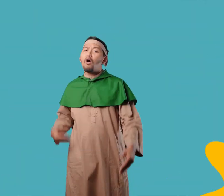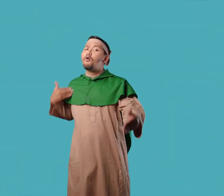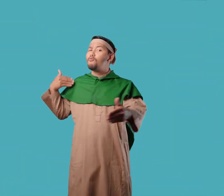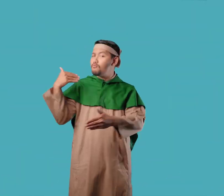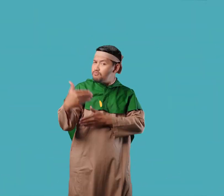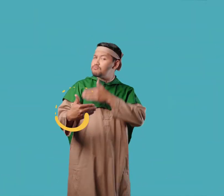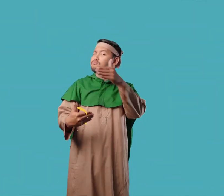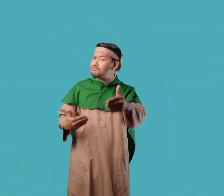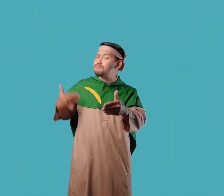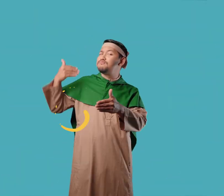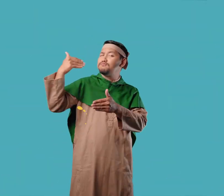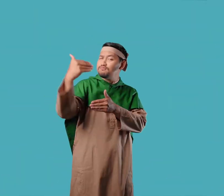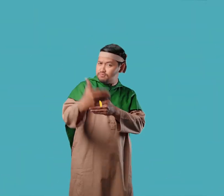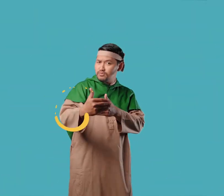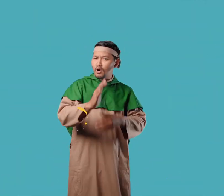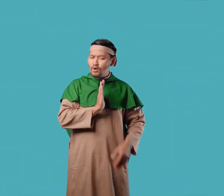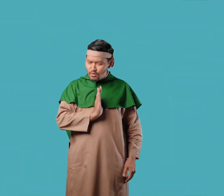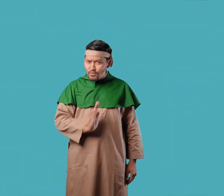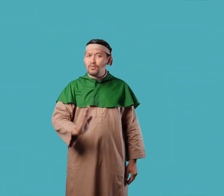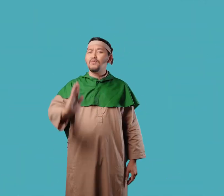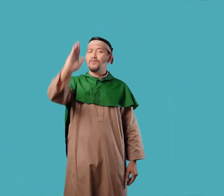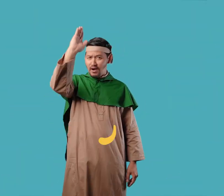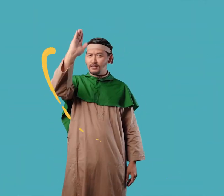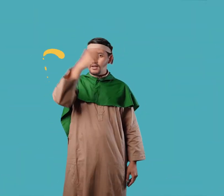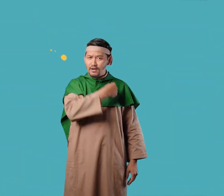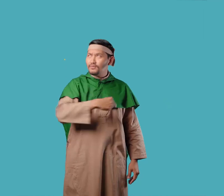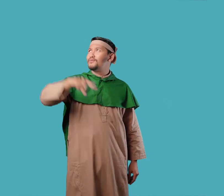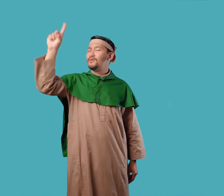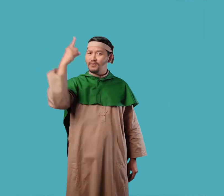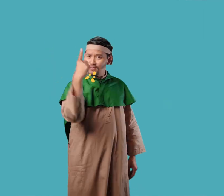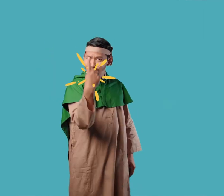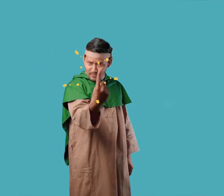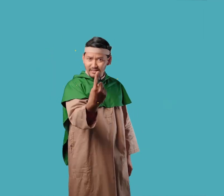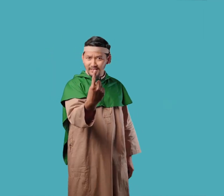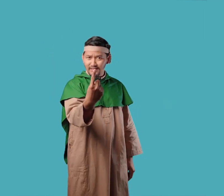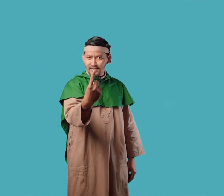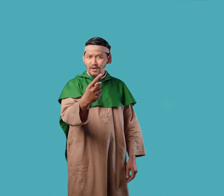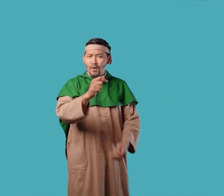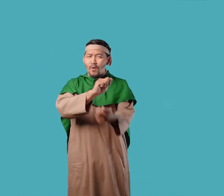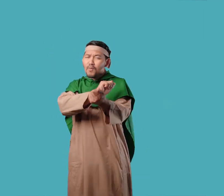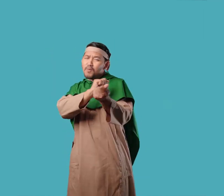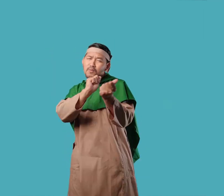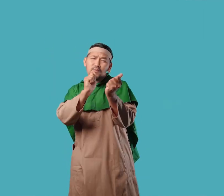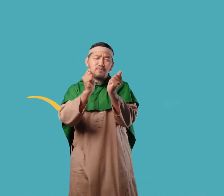Seiring berjalannya waktu Ajaran Tauhid yang dibawa oleh Nabi Isa pun mulai berubah dan rusak